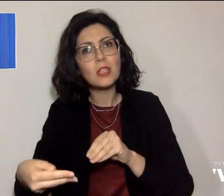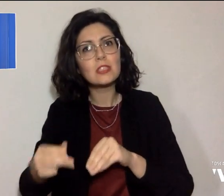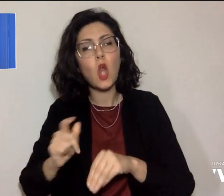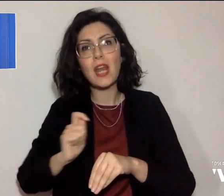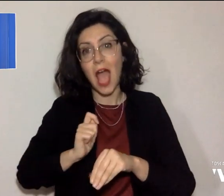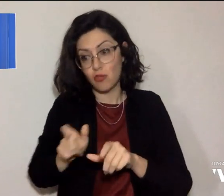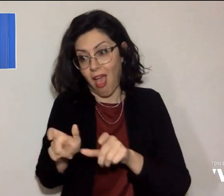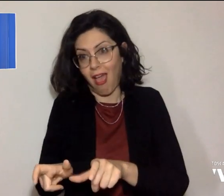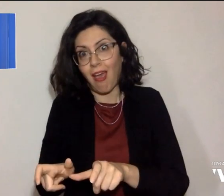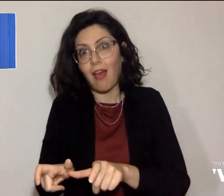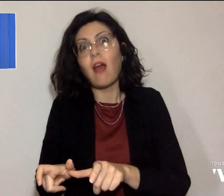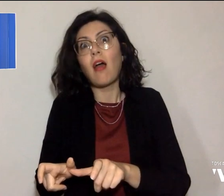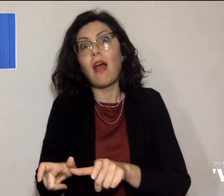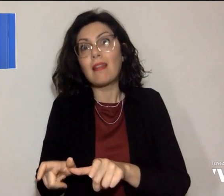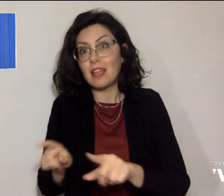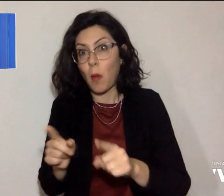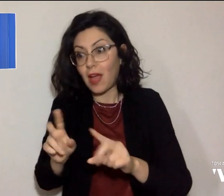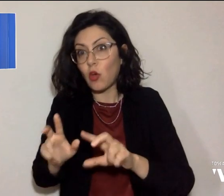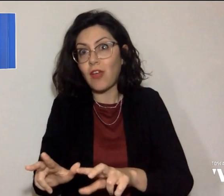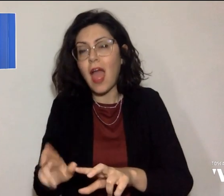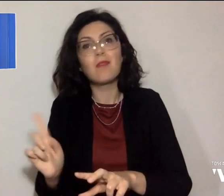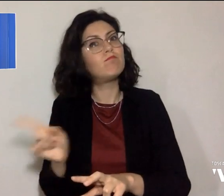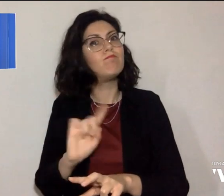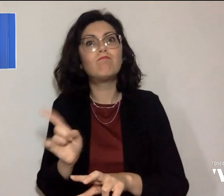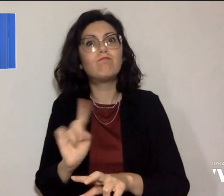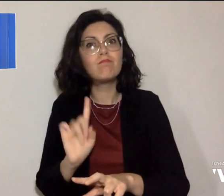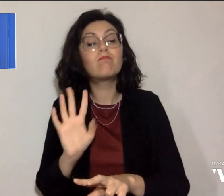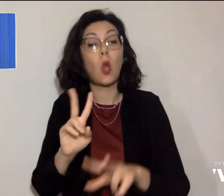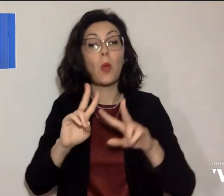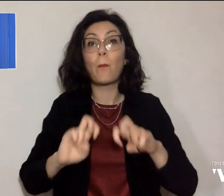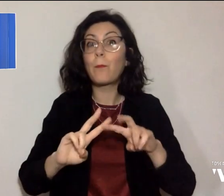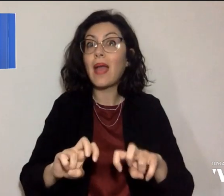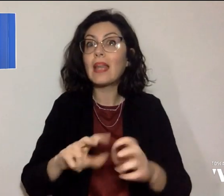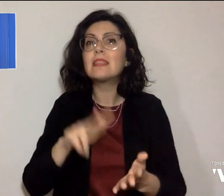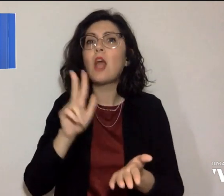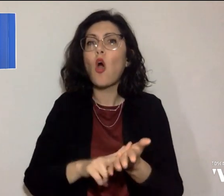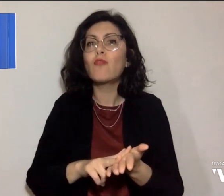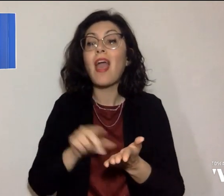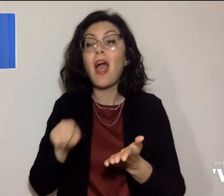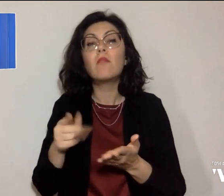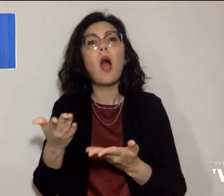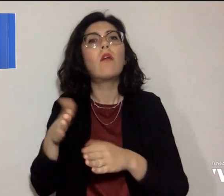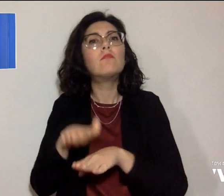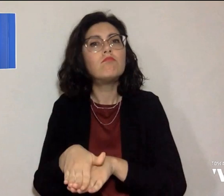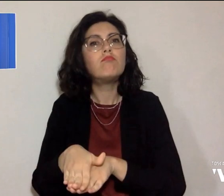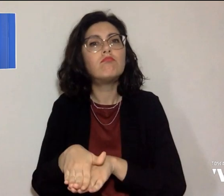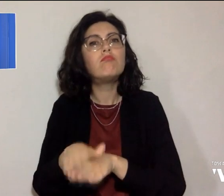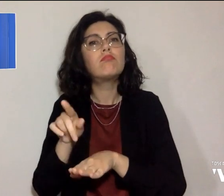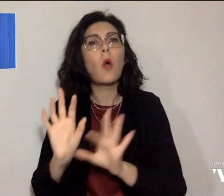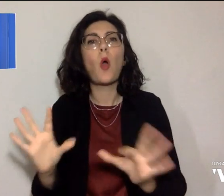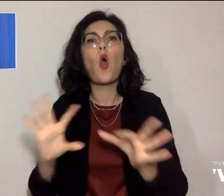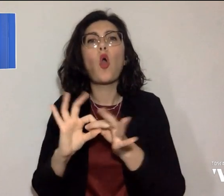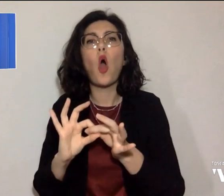trattennero durante il fermo, ma, come stabilito dalle perizie, il decesso è da attribuire a un